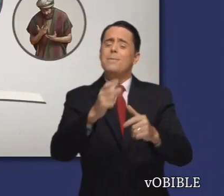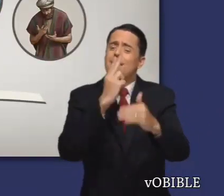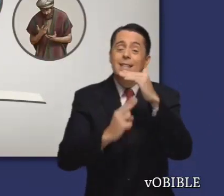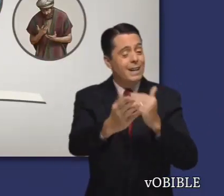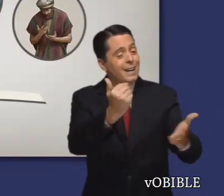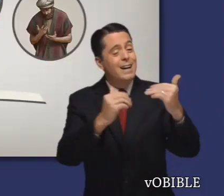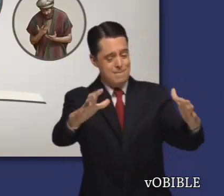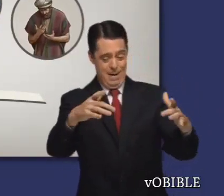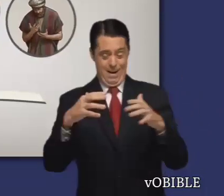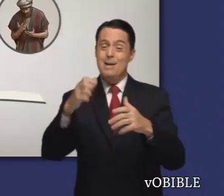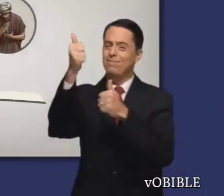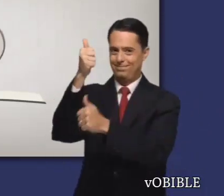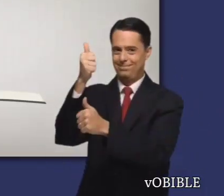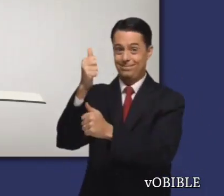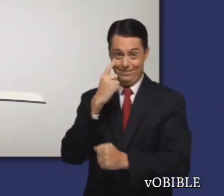reino.